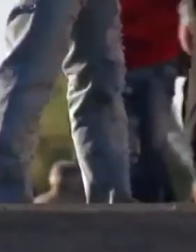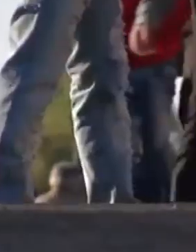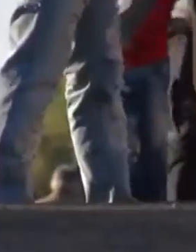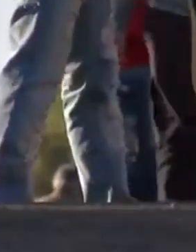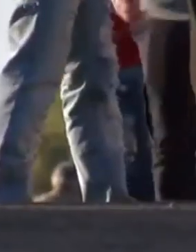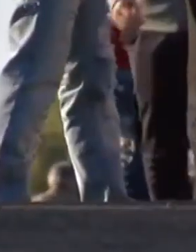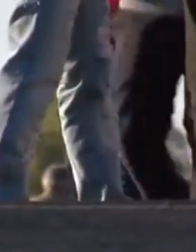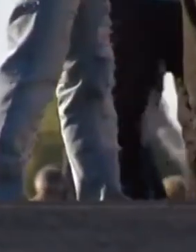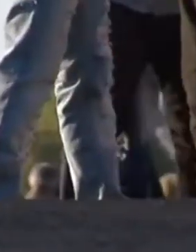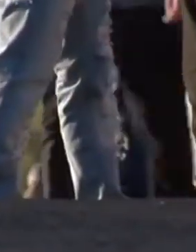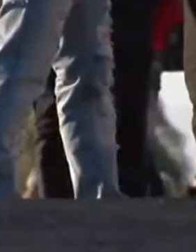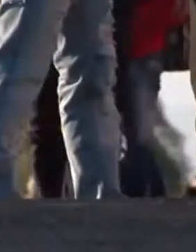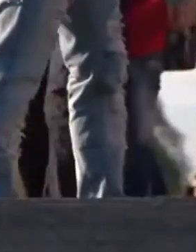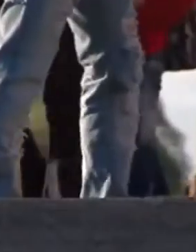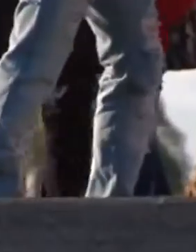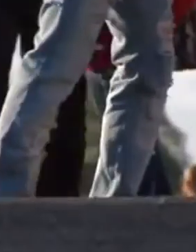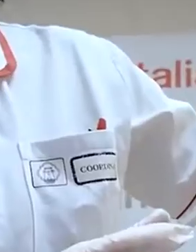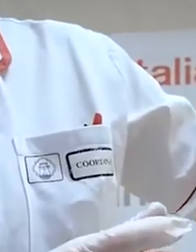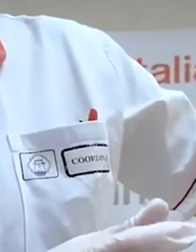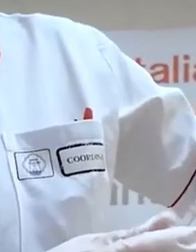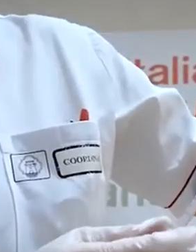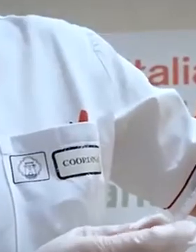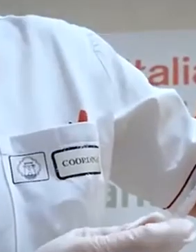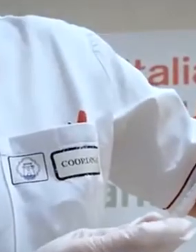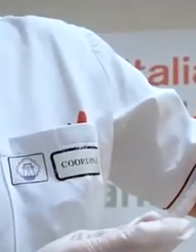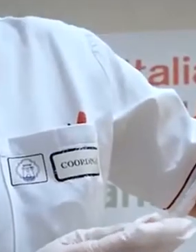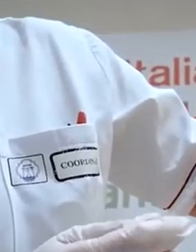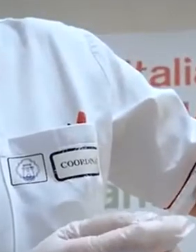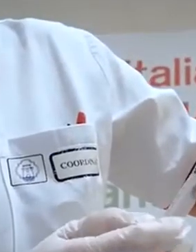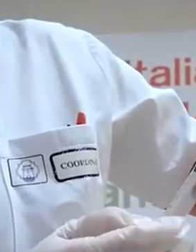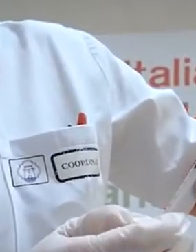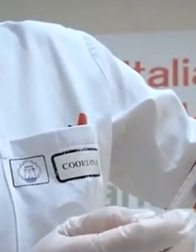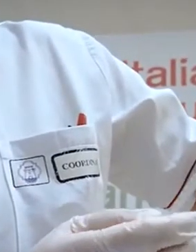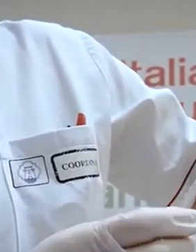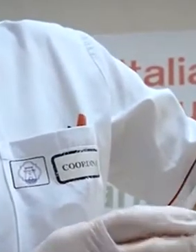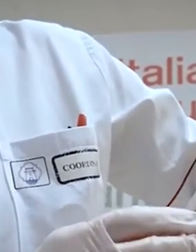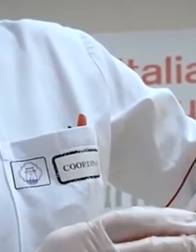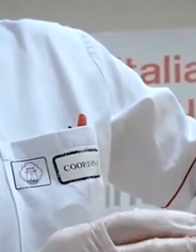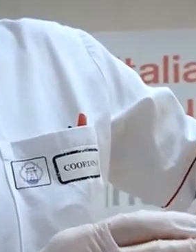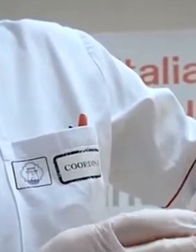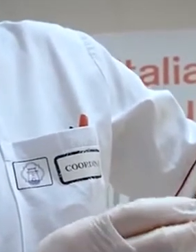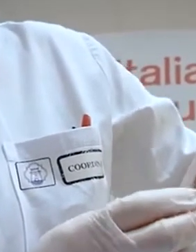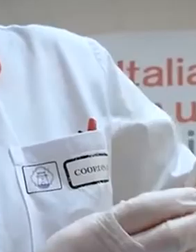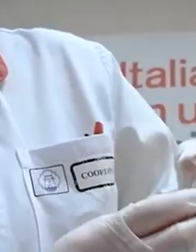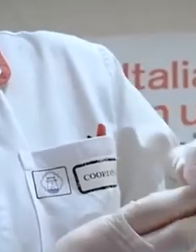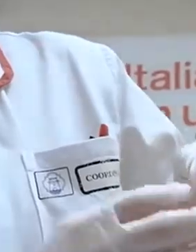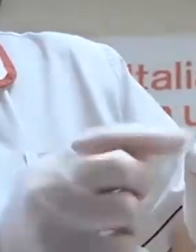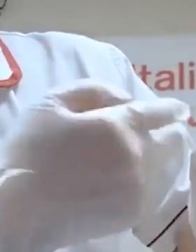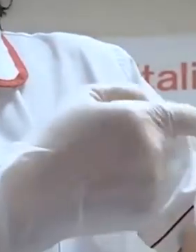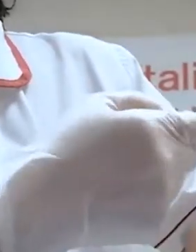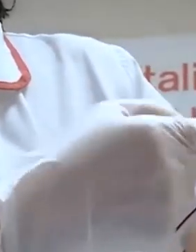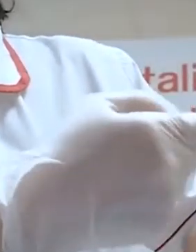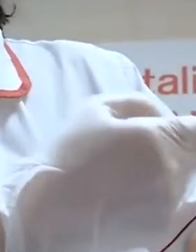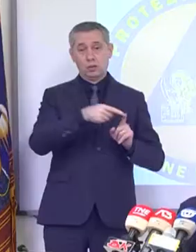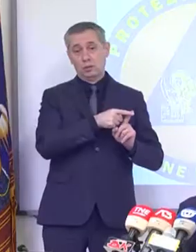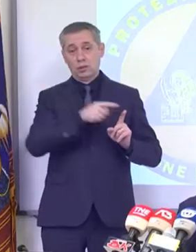il Veneto è già pronto a sganciarsi dalla logica delle fasce d'età. Il liberi tutti vaccinale da prospettiva diventa quindi realtà. A